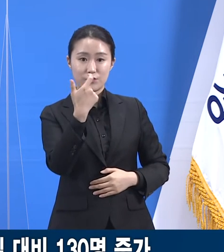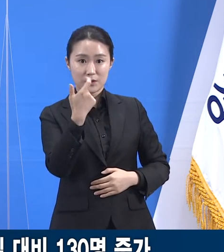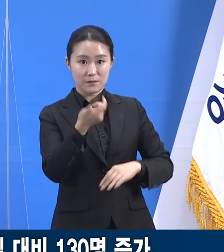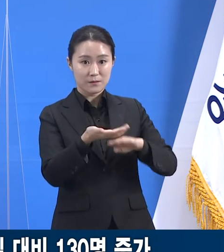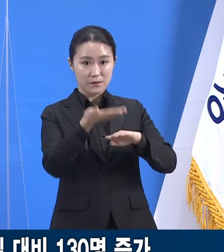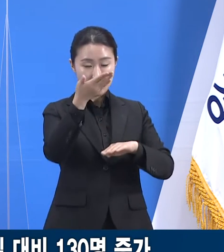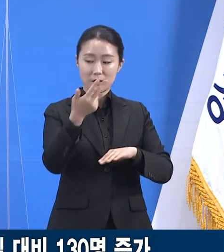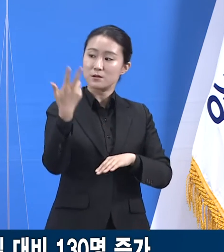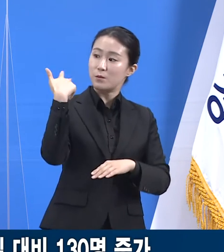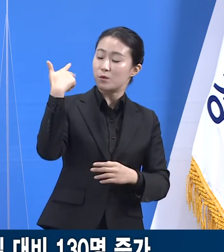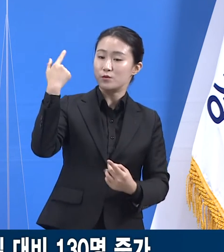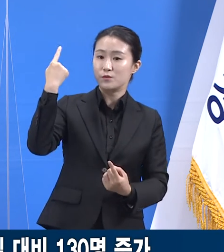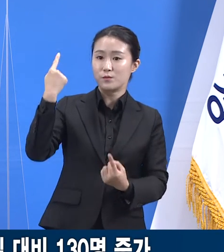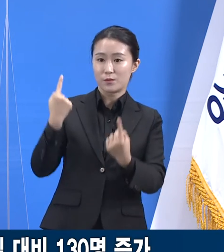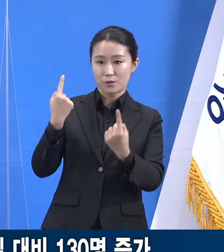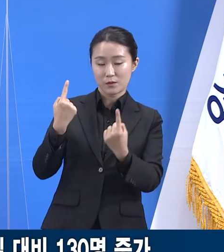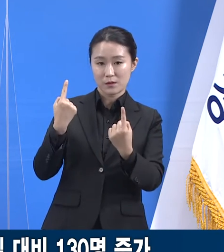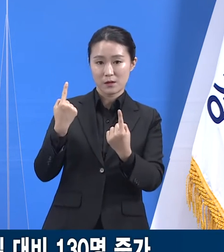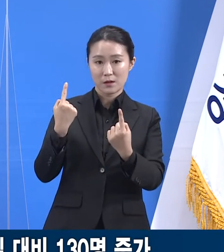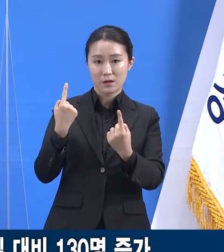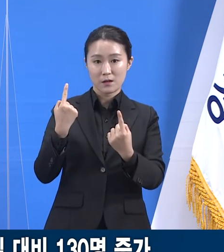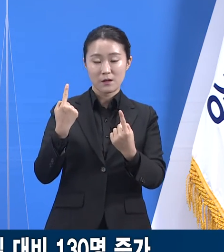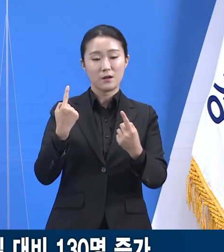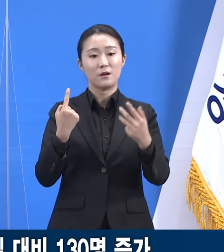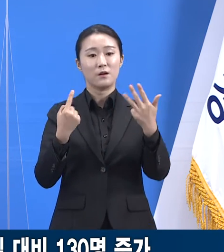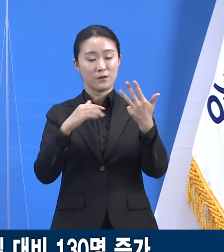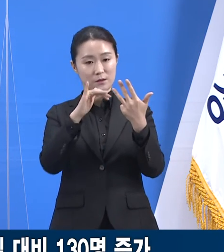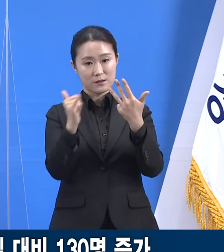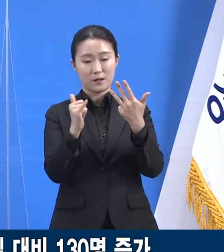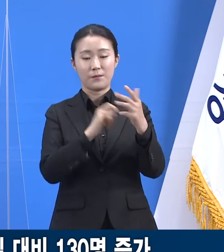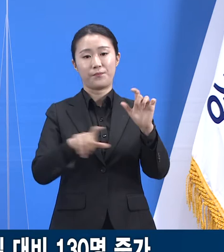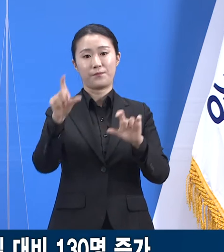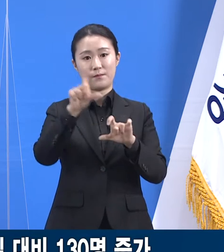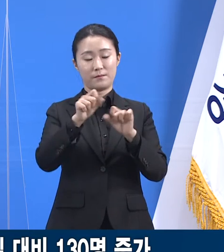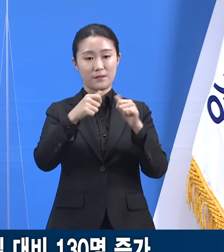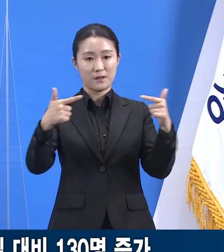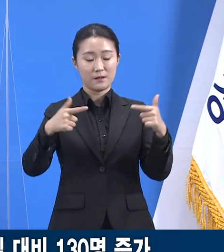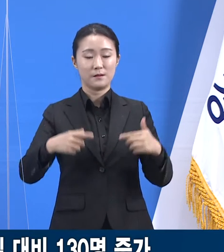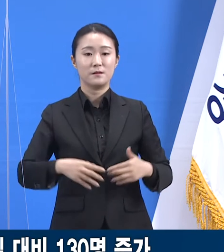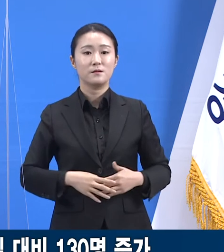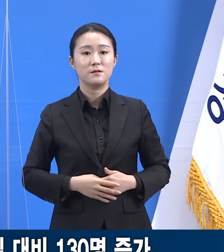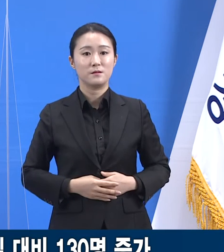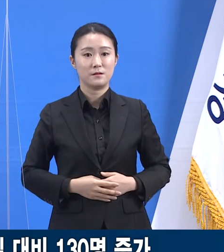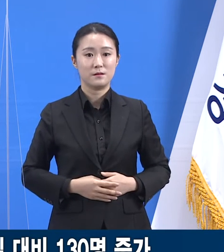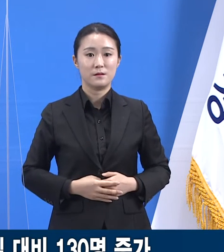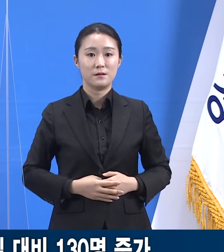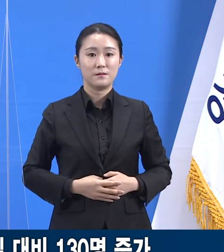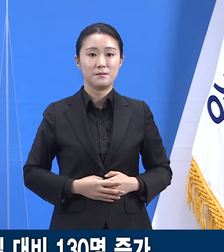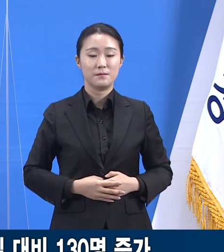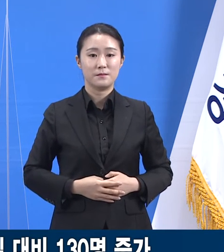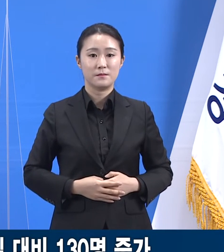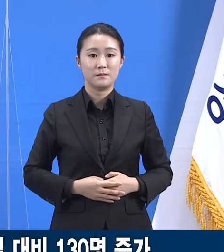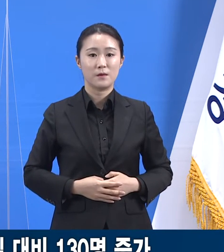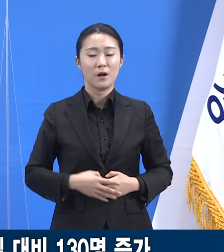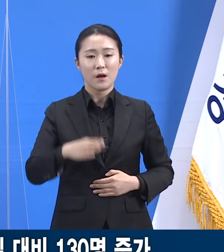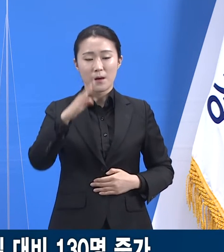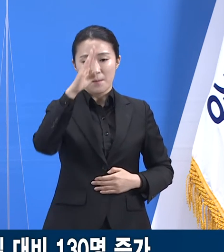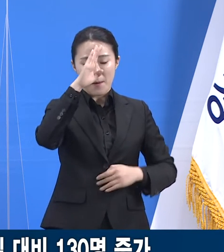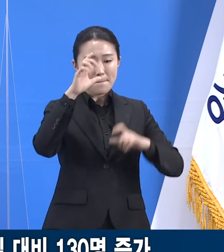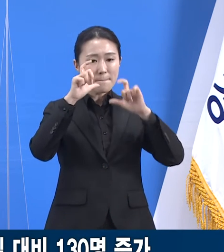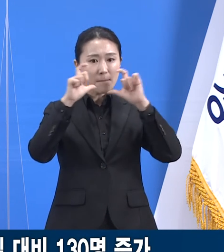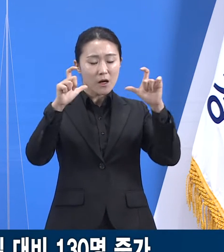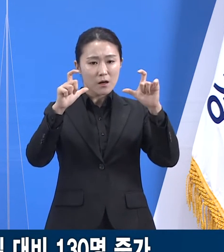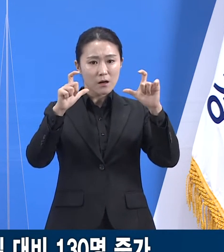29명 대비 7명 24.1% 증가했습니다. 진단일 당시 감염 경로를 알 수 없는